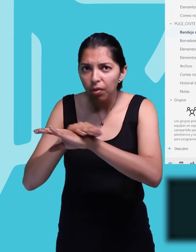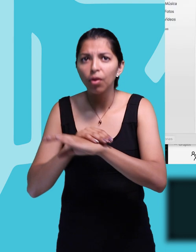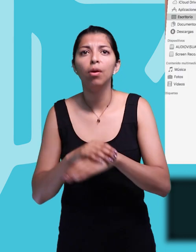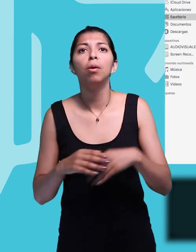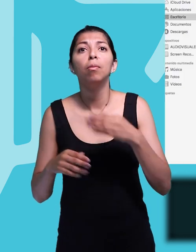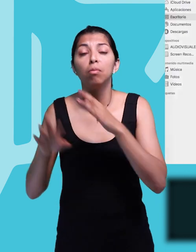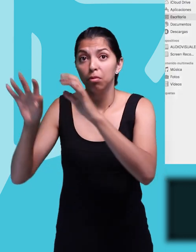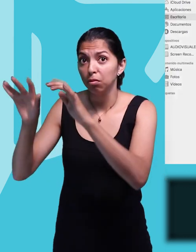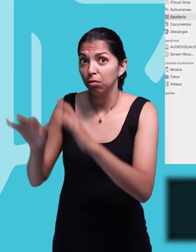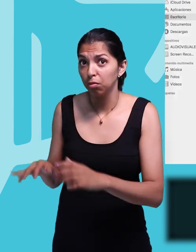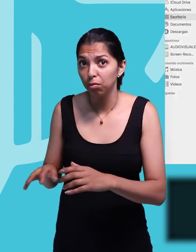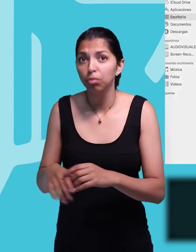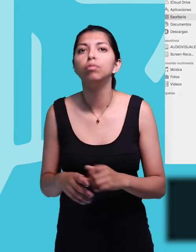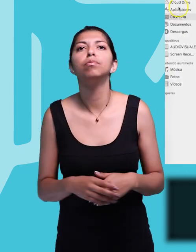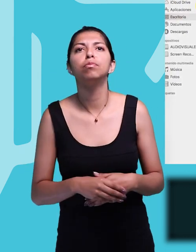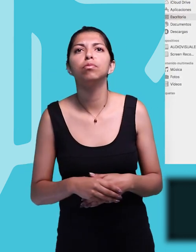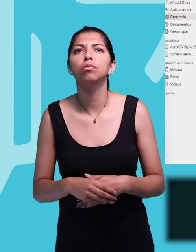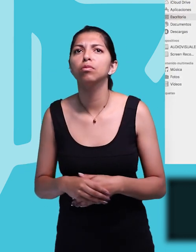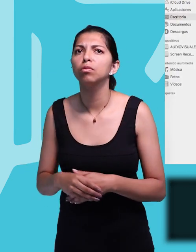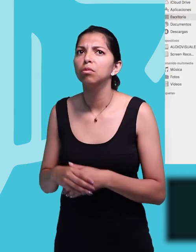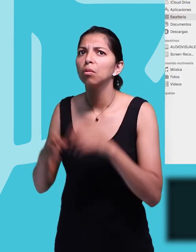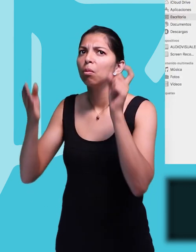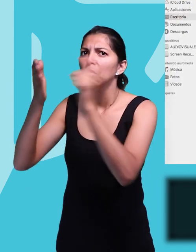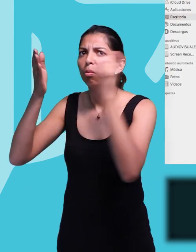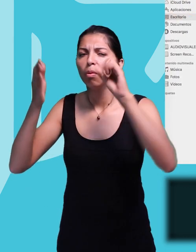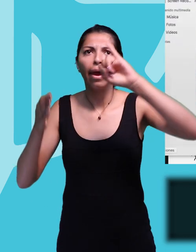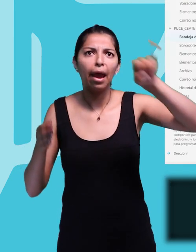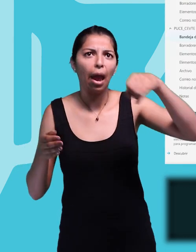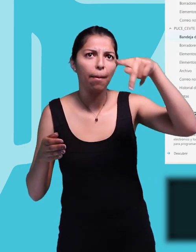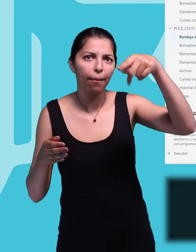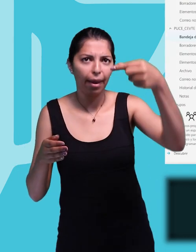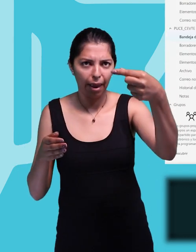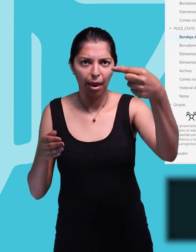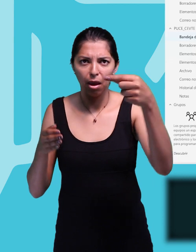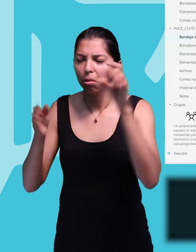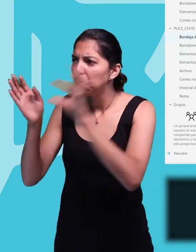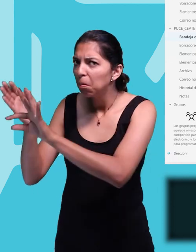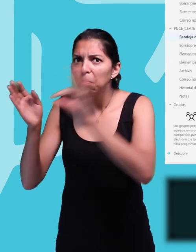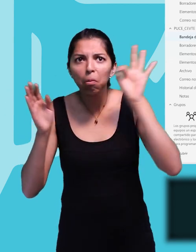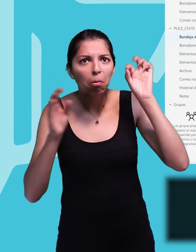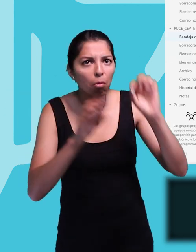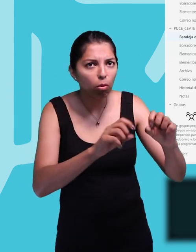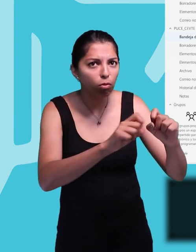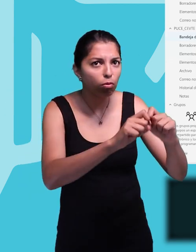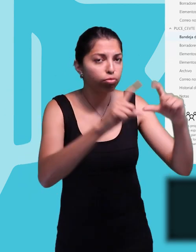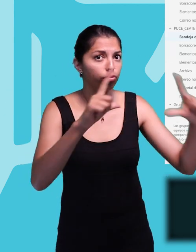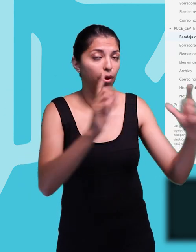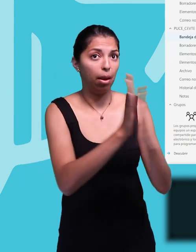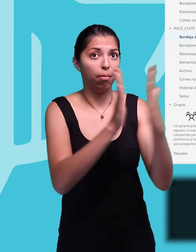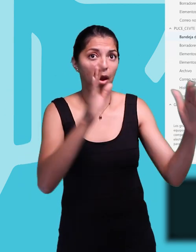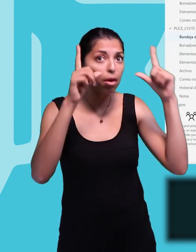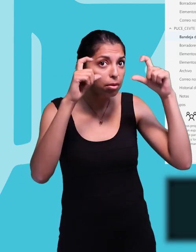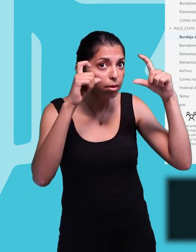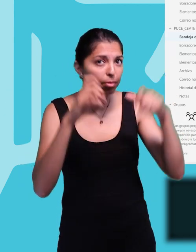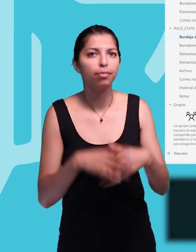puede ser desde un archivo local en el computador, vamos a escoger este archivo JPG con doble clic. Podemos